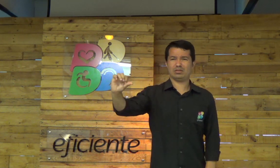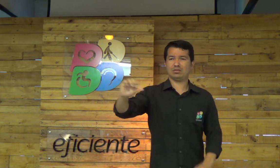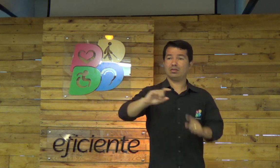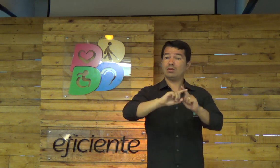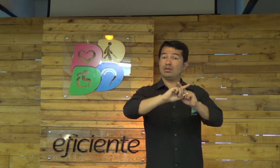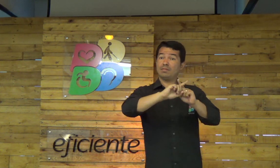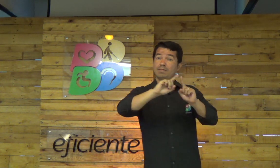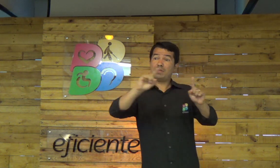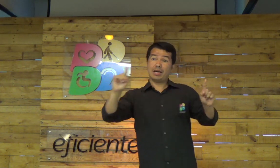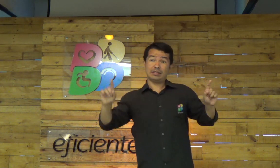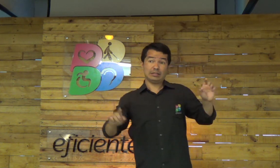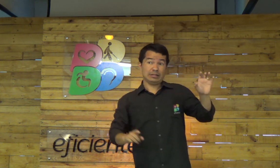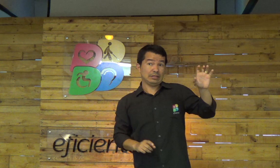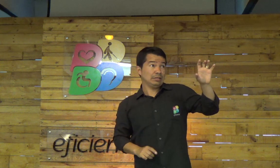100%. Mas,